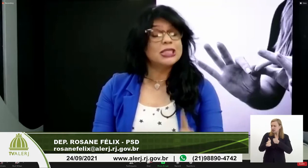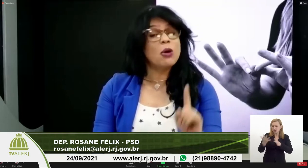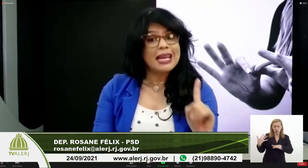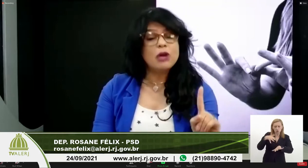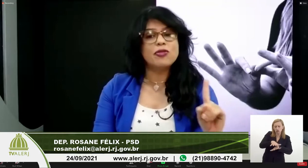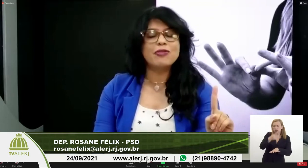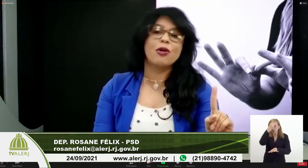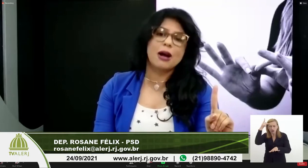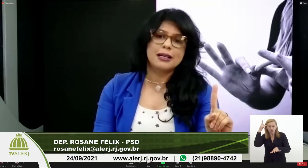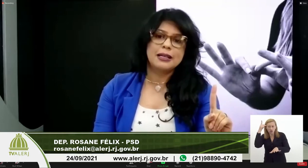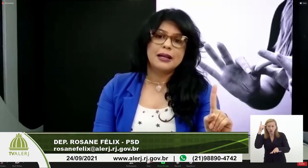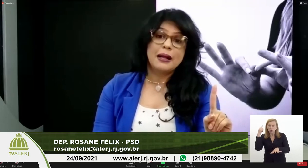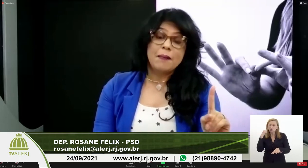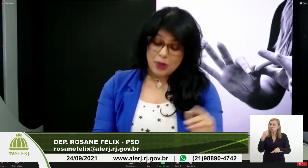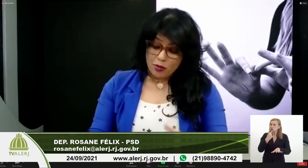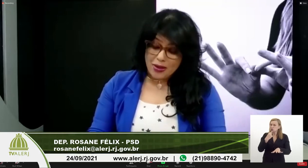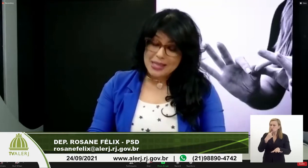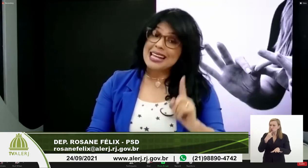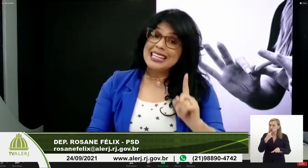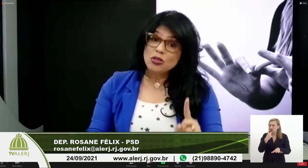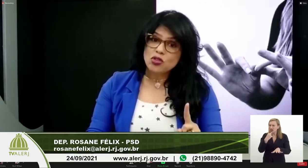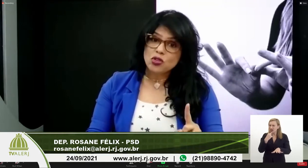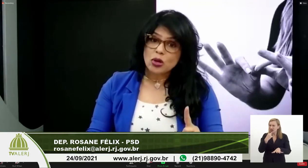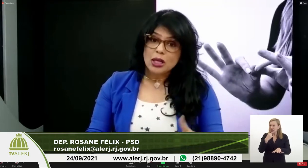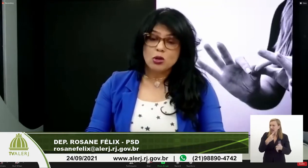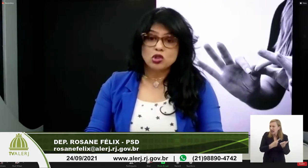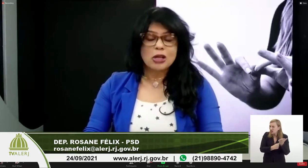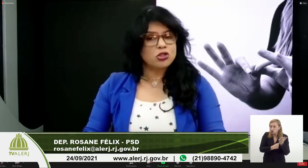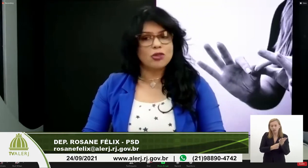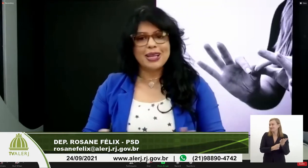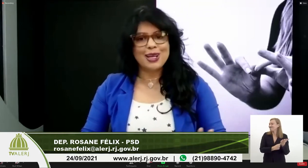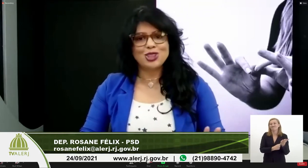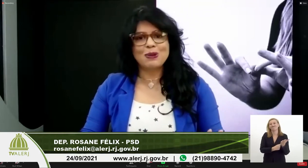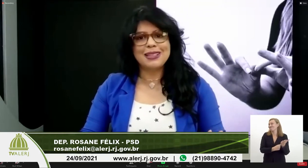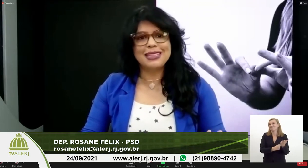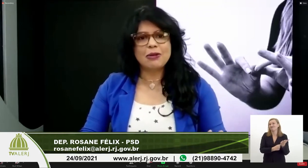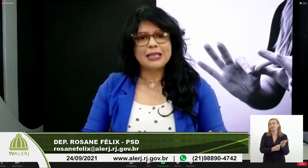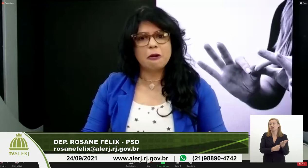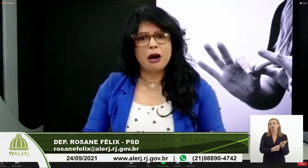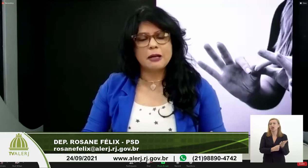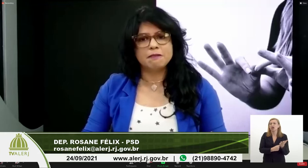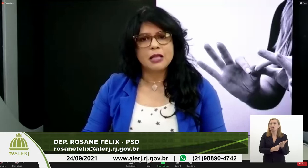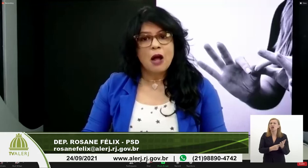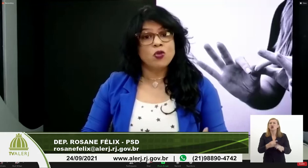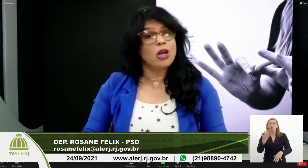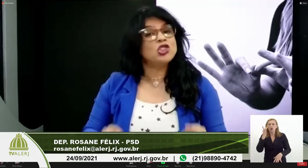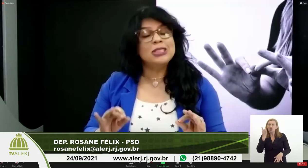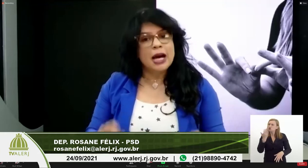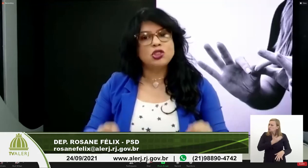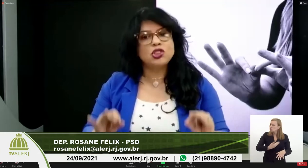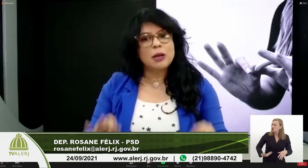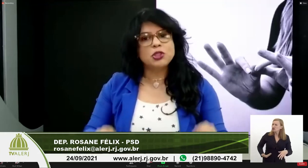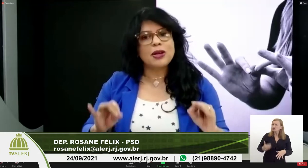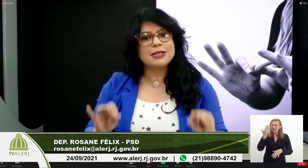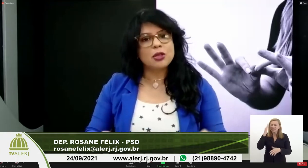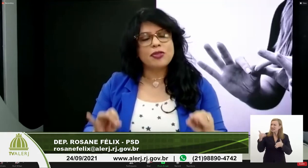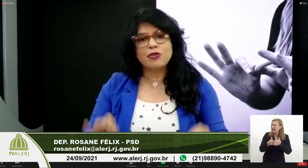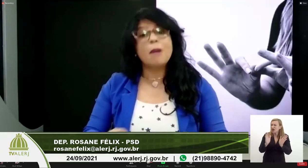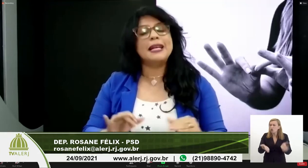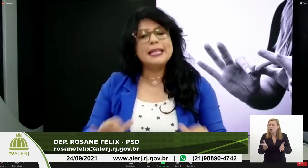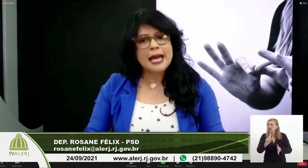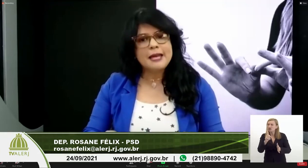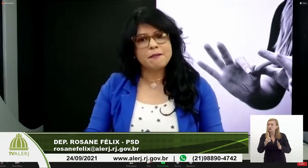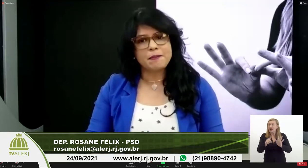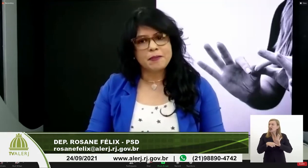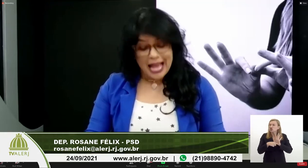surdas não é nenhum favor, talvez é isso que os nossos governantes estão entendendo até agora, nós não estamos fazendo